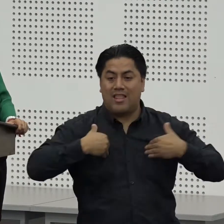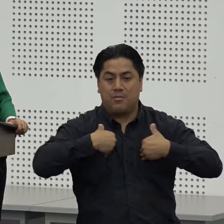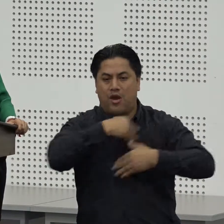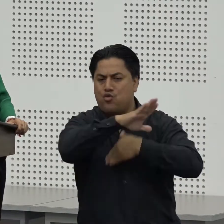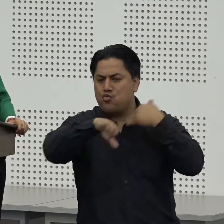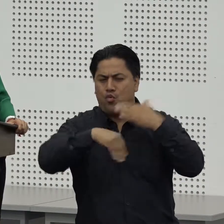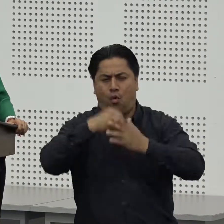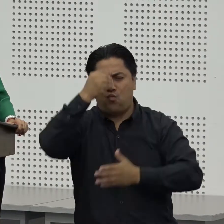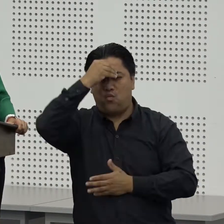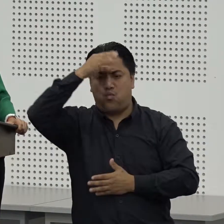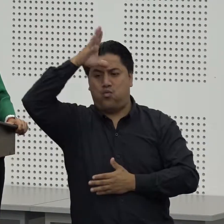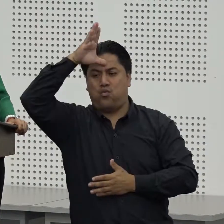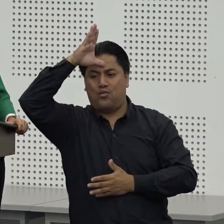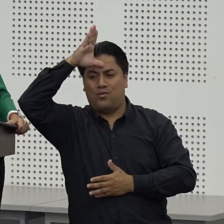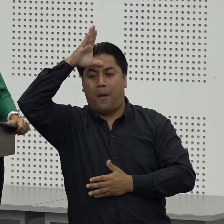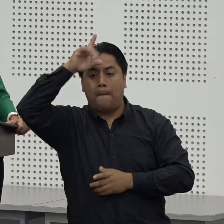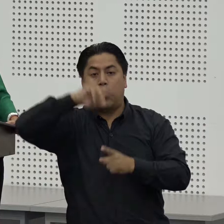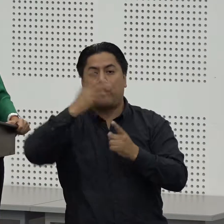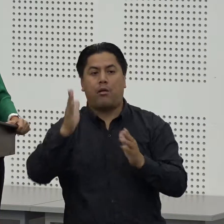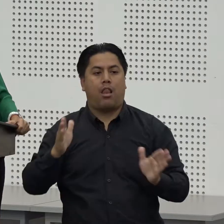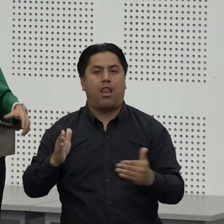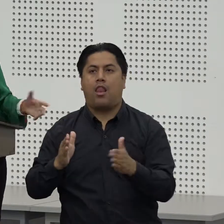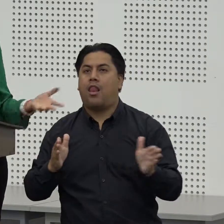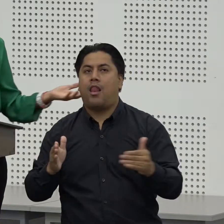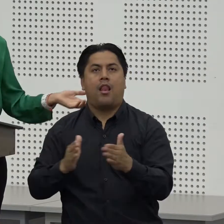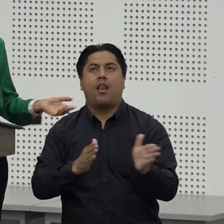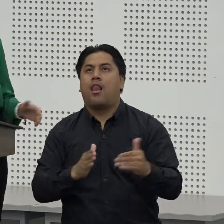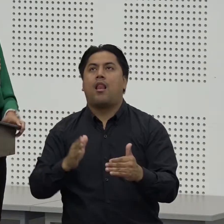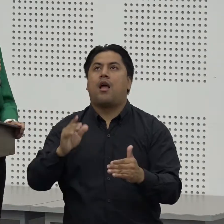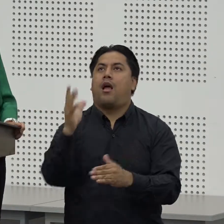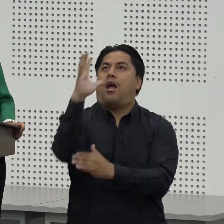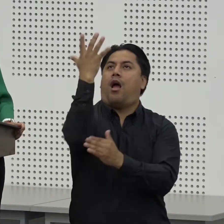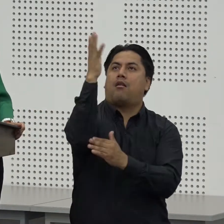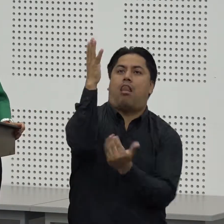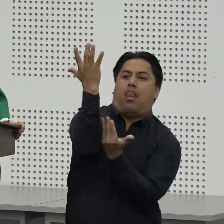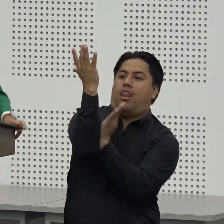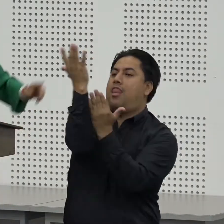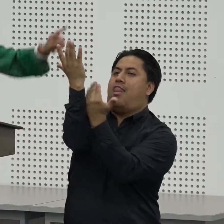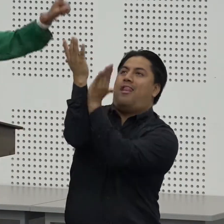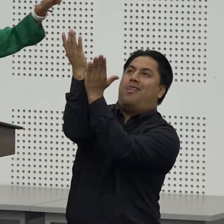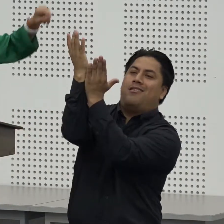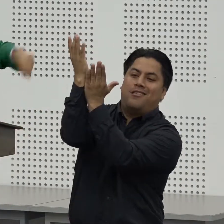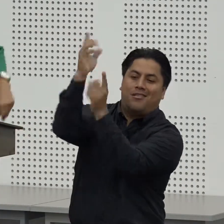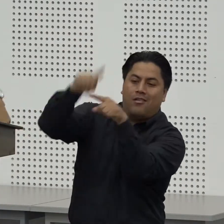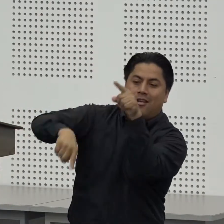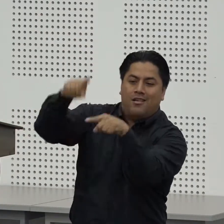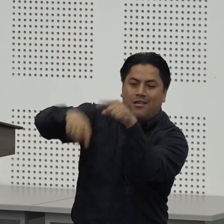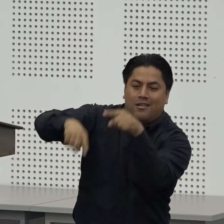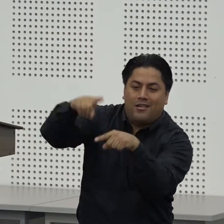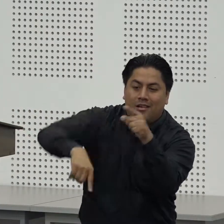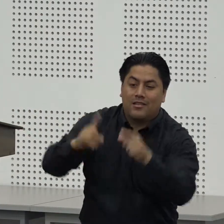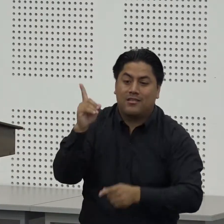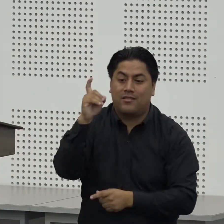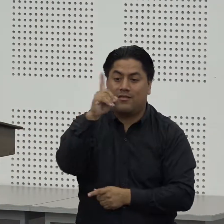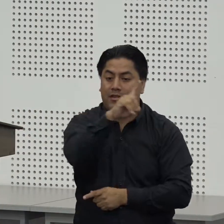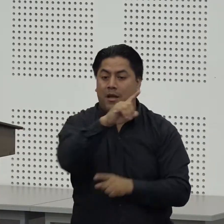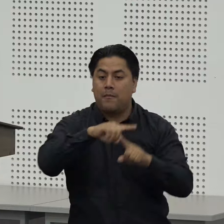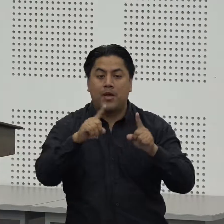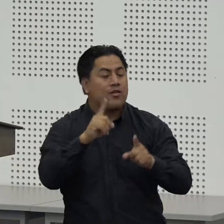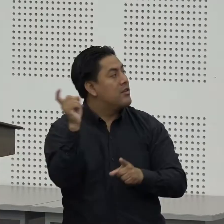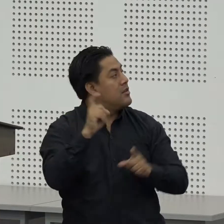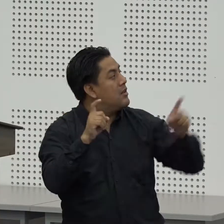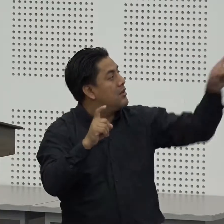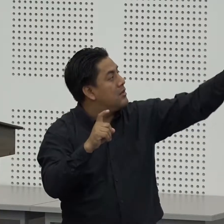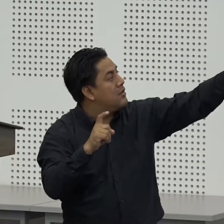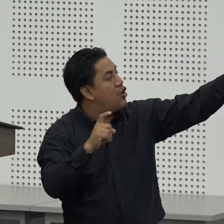su habilidad de trepar un árbol pasará el resto de su vida creyendo que no lo puede hacer ¿sí? ¿y qué nos dice la caricatura? para una